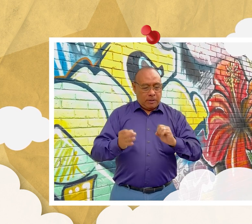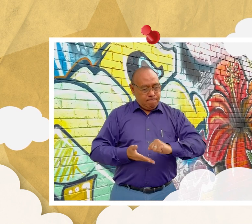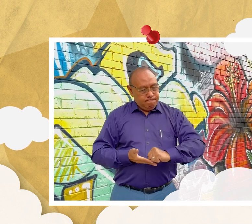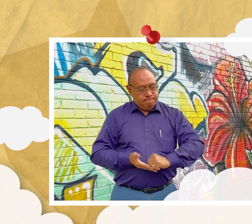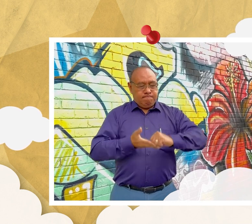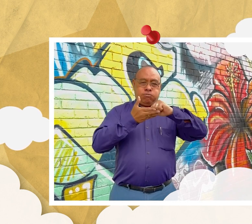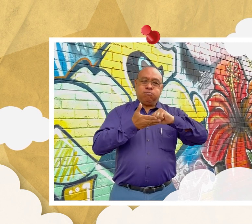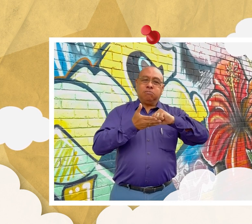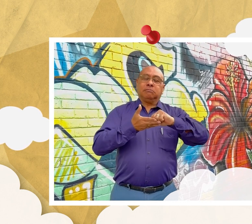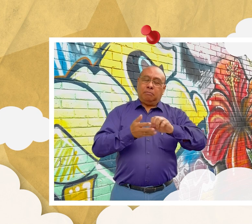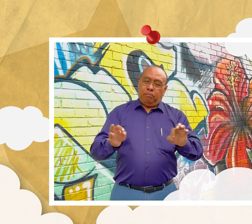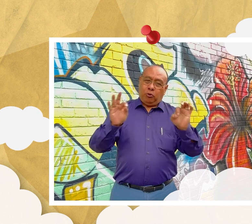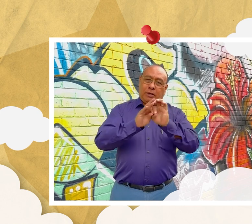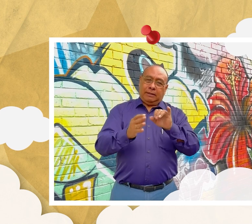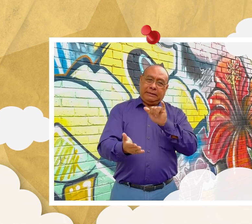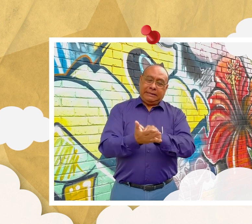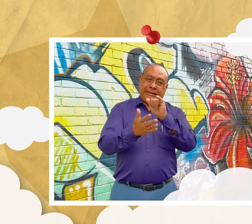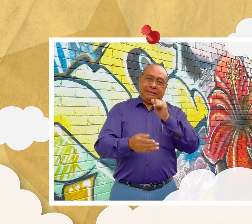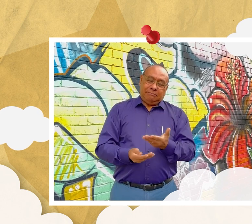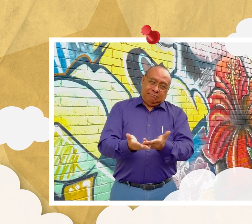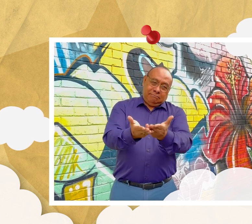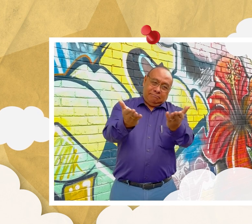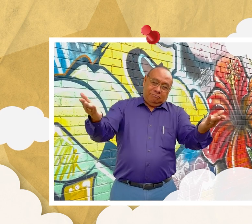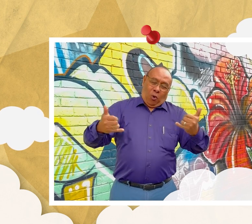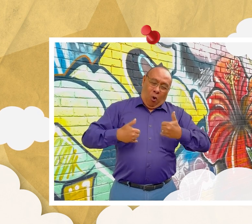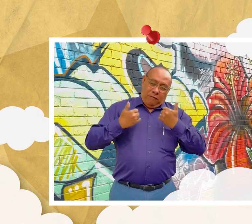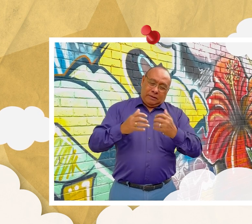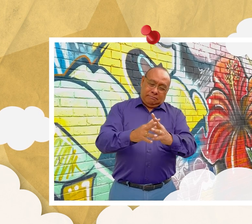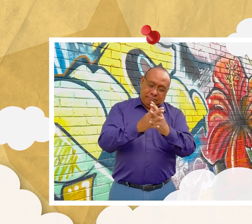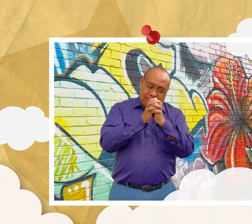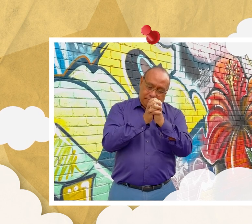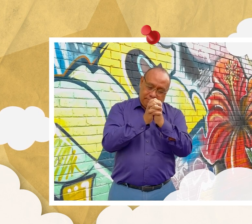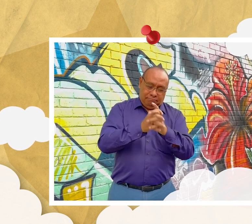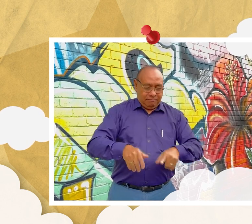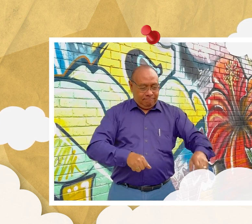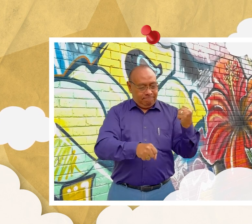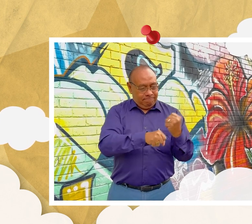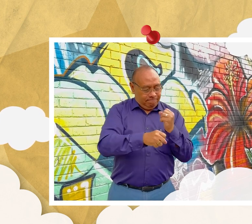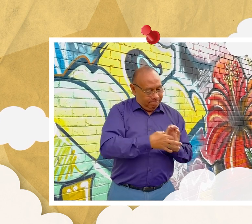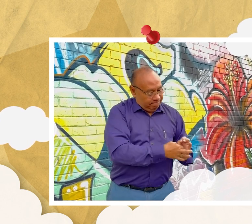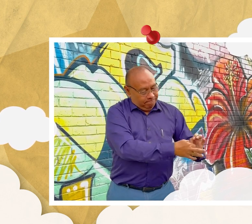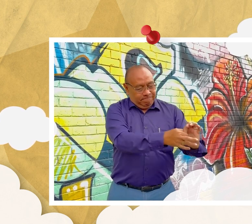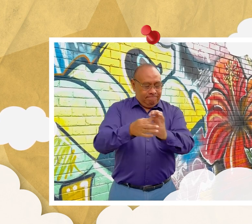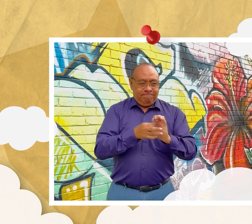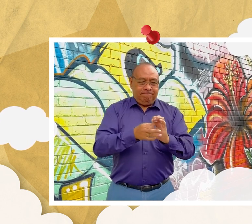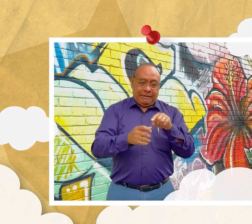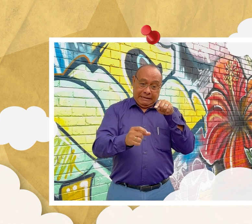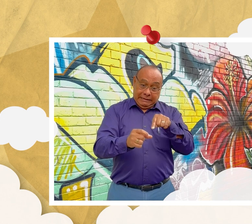La unidad es fundamental. Invito a todos los jóvenes a trabajar juntos por ese sueño común.